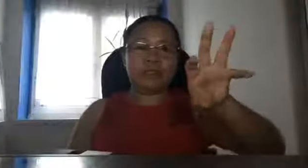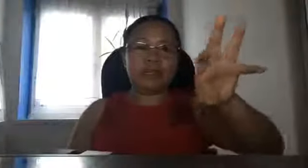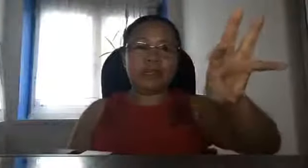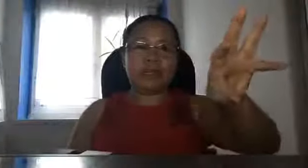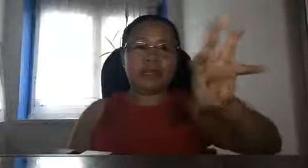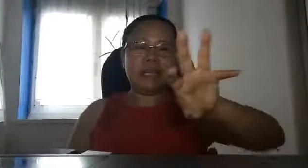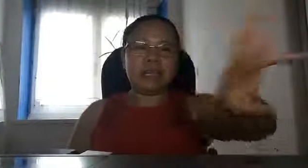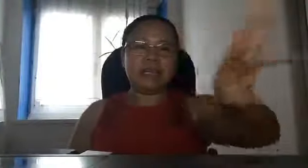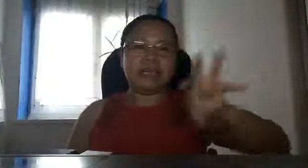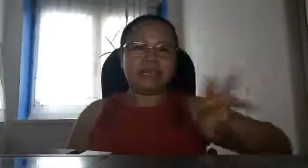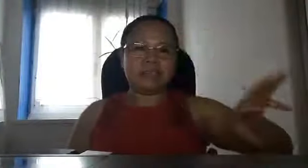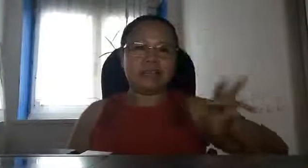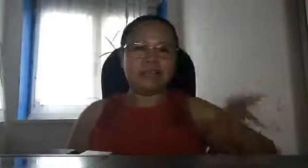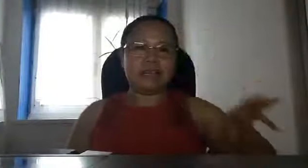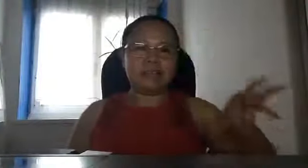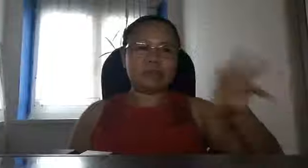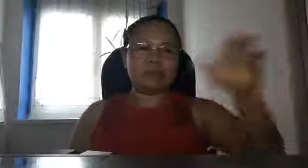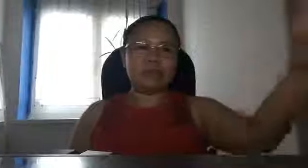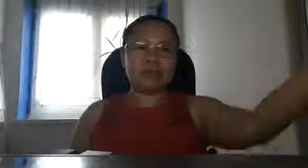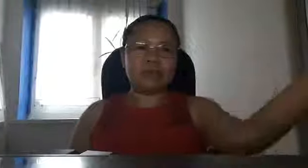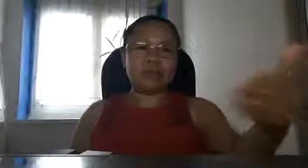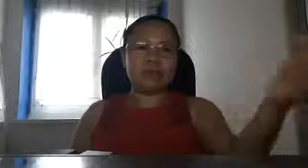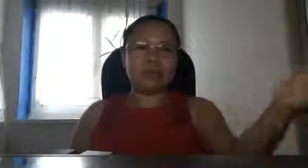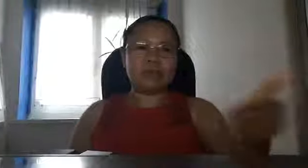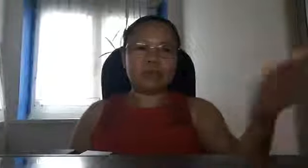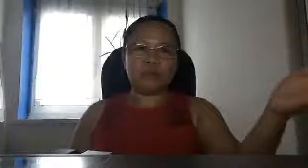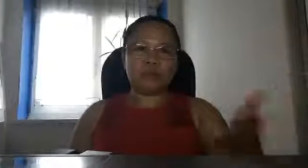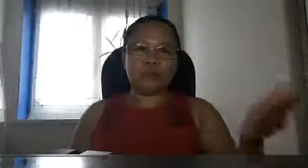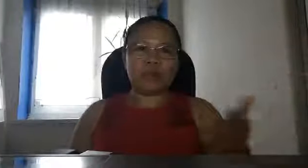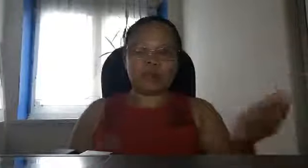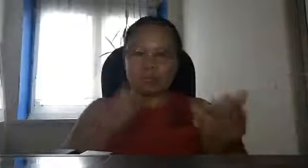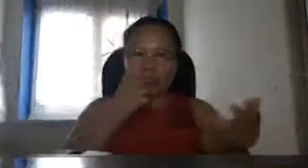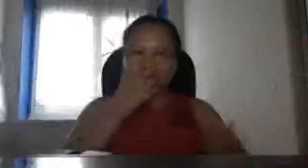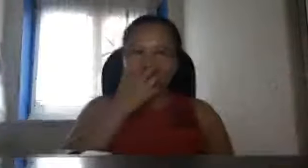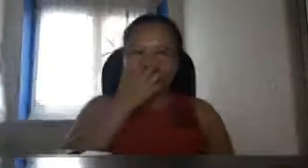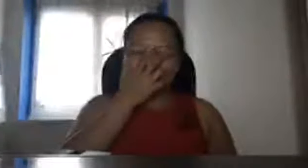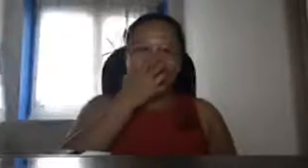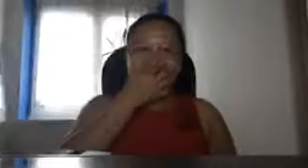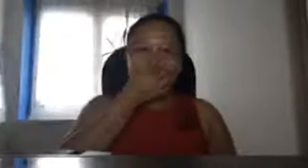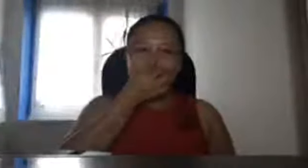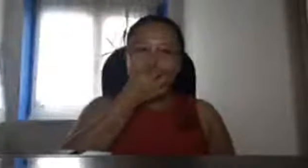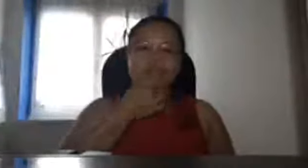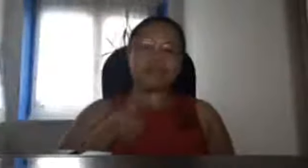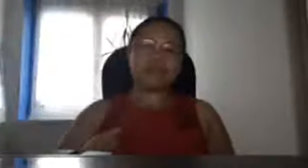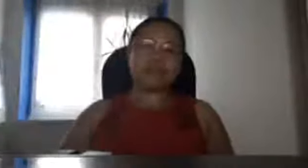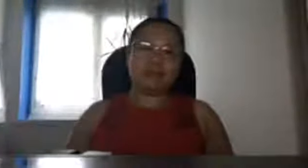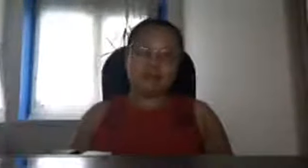sabihin nalaman na ng China kung sino yung mga may gustong pumasok dyan sa Pilipinas diba